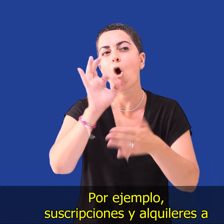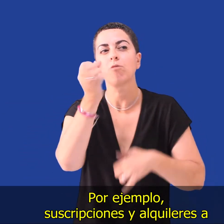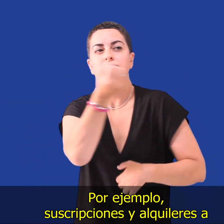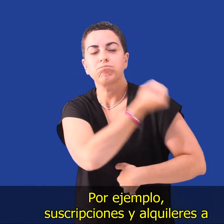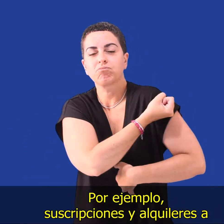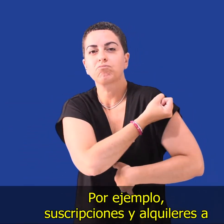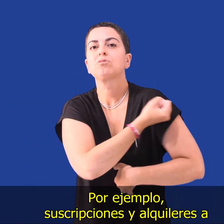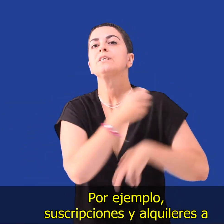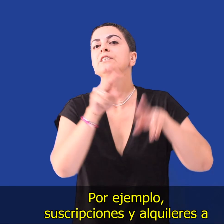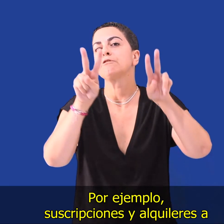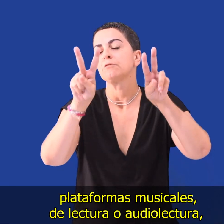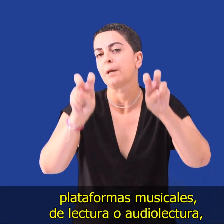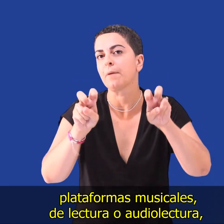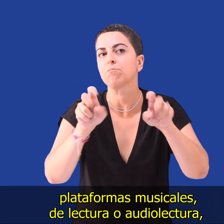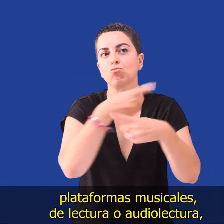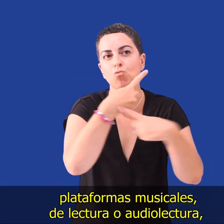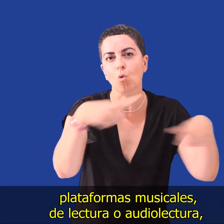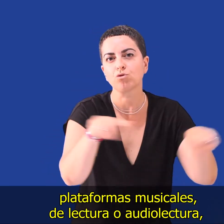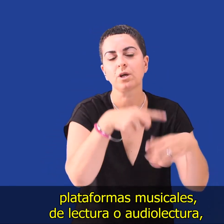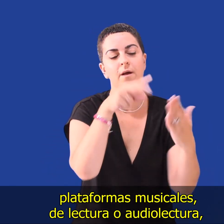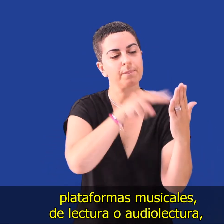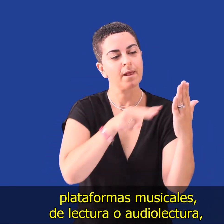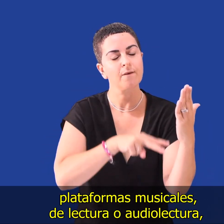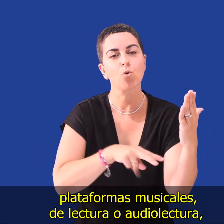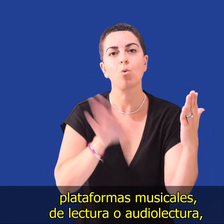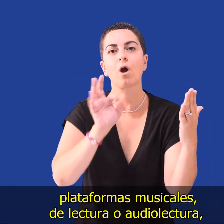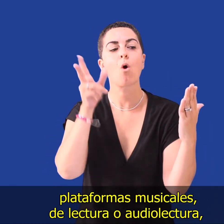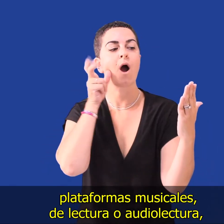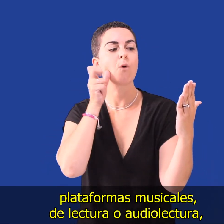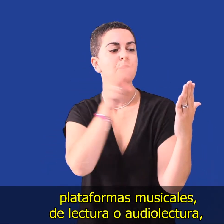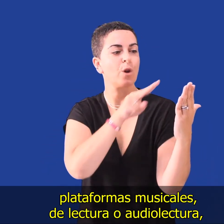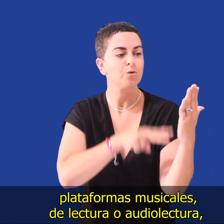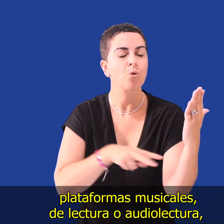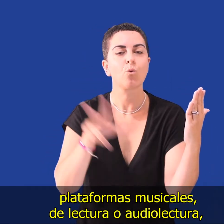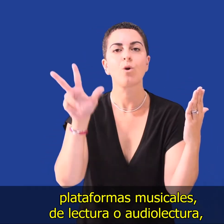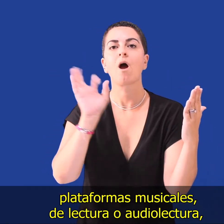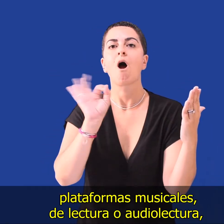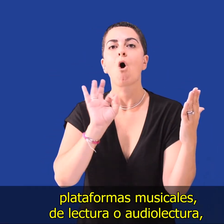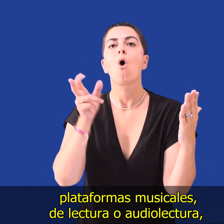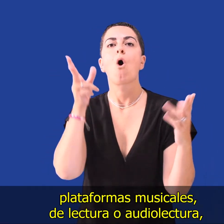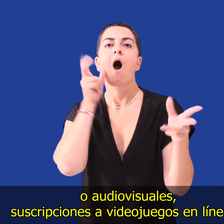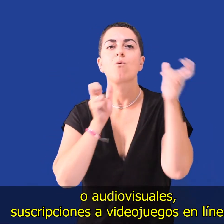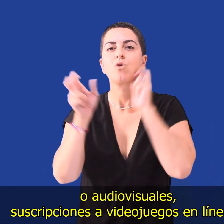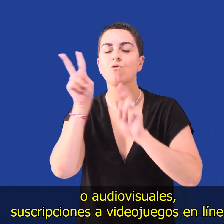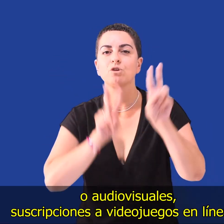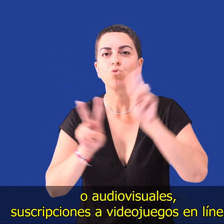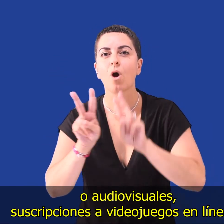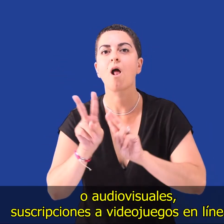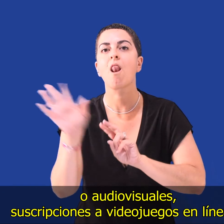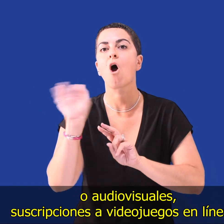alquileres a plataformas musicales, de lectura o audiolectura, o audiovisuales.